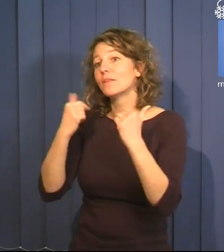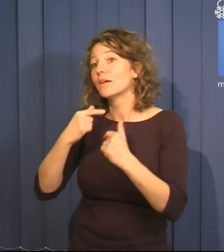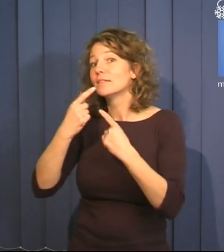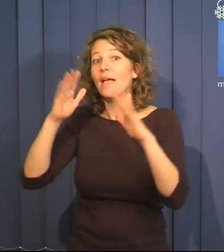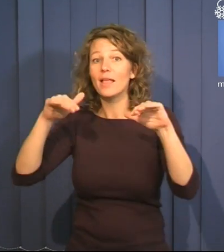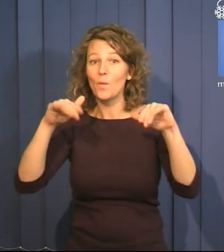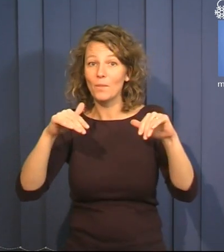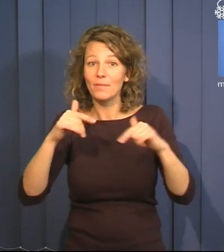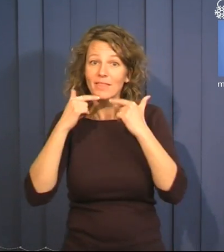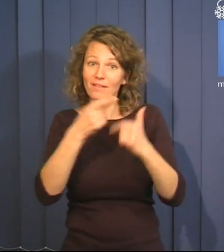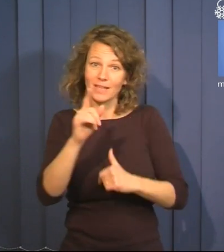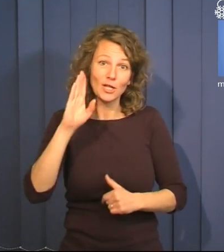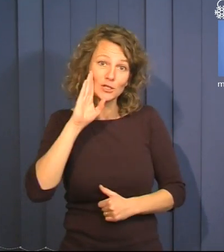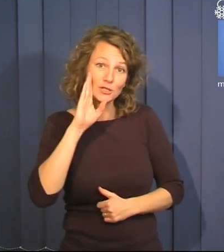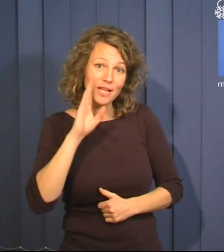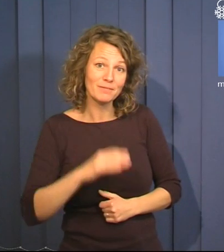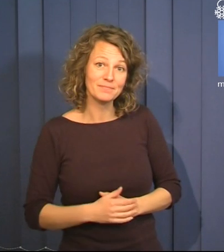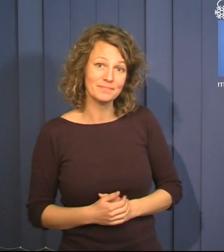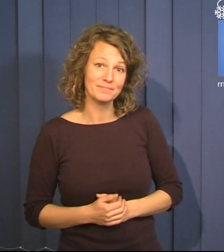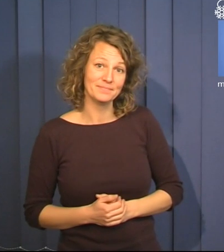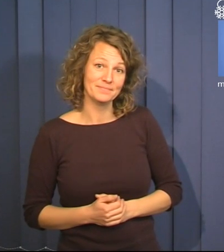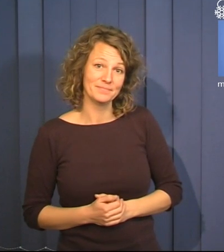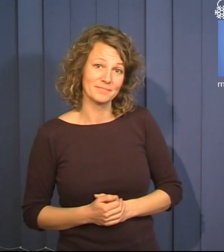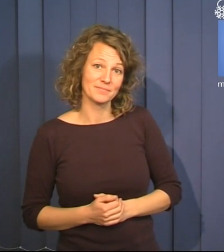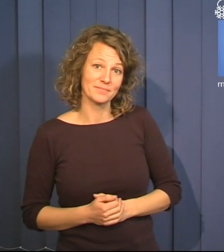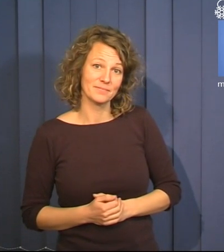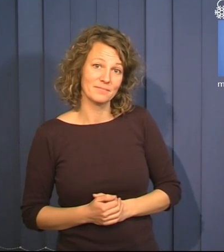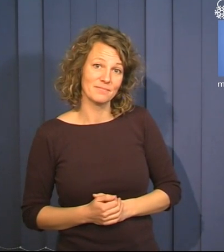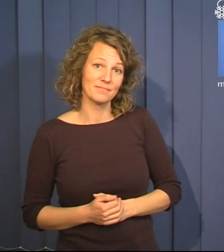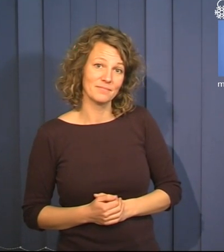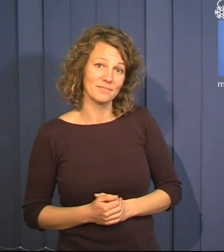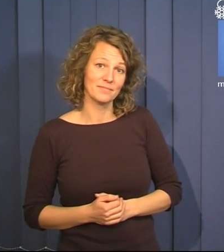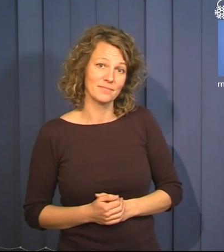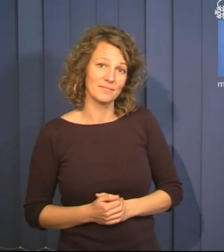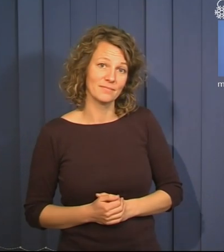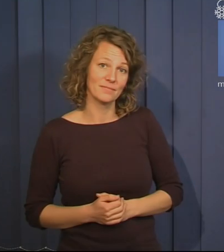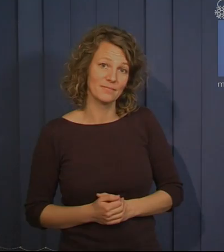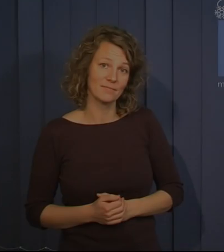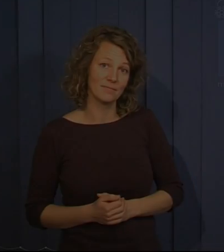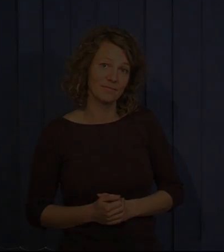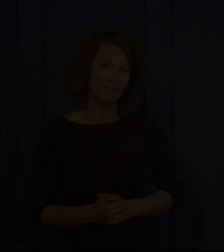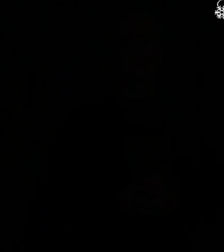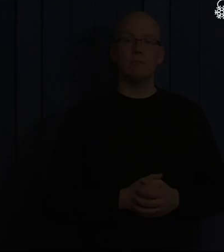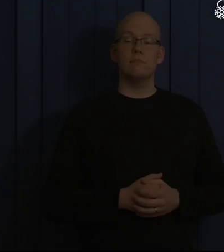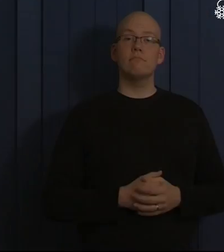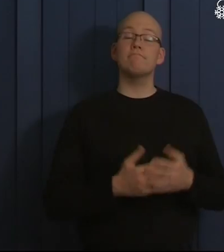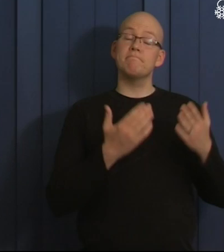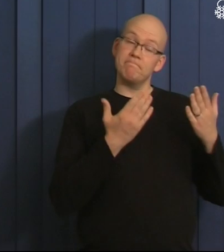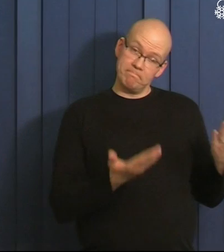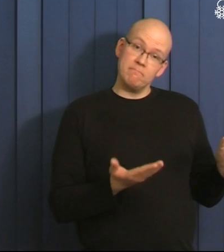ibland om jag levt mitt liv någon annanstans.